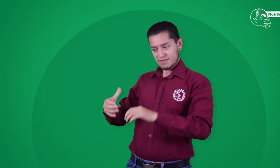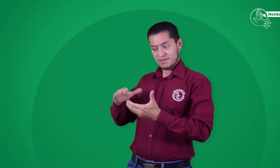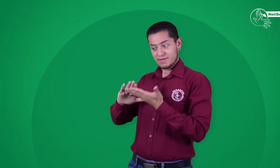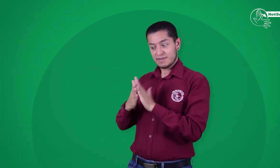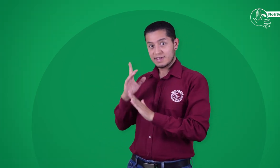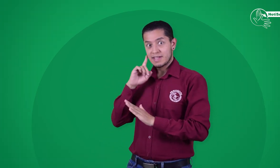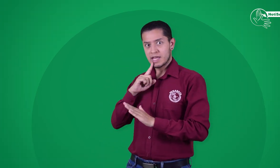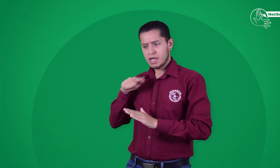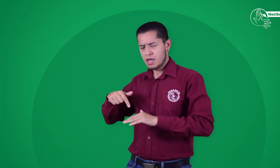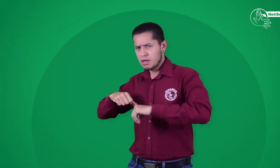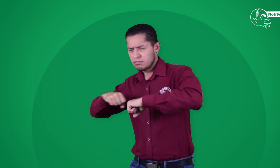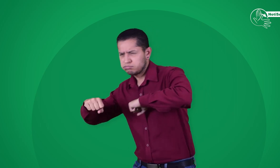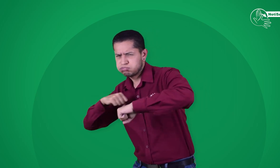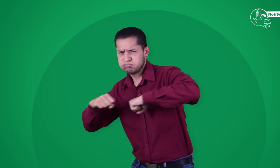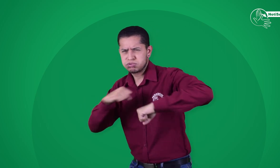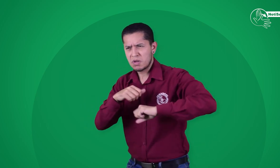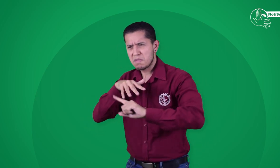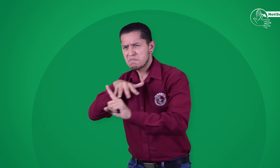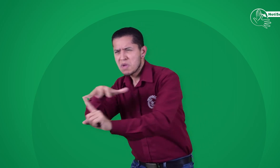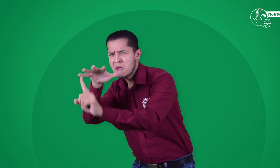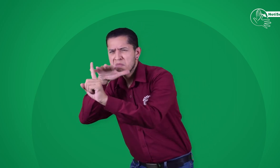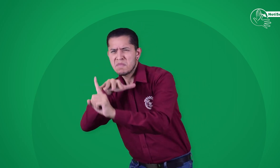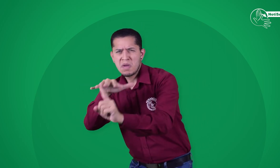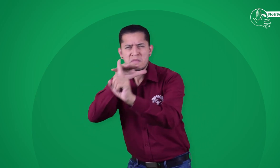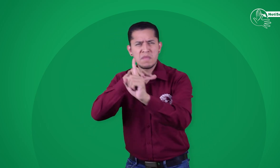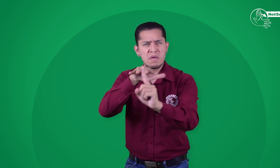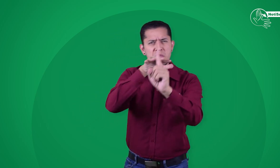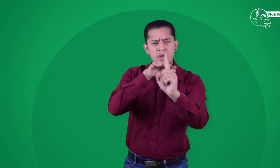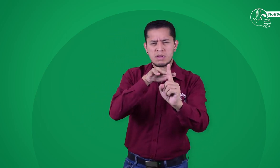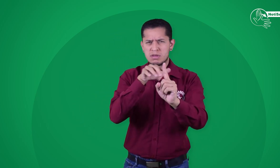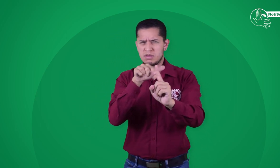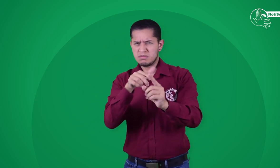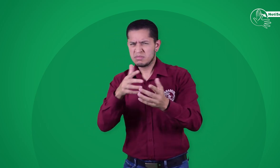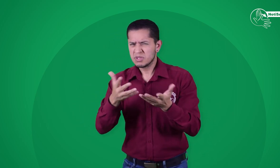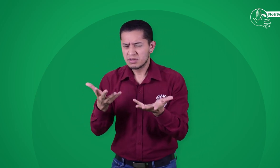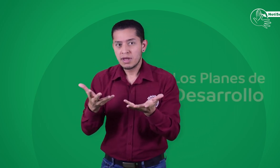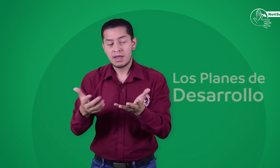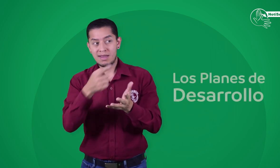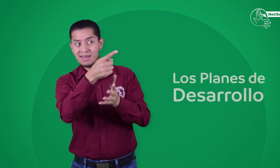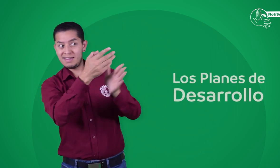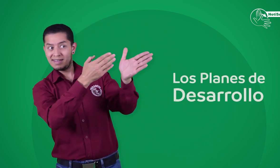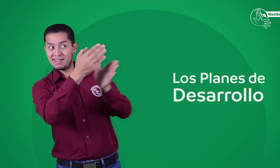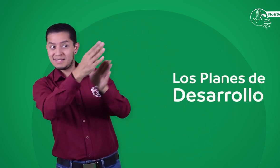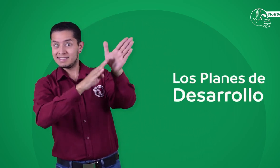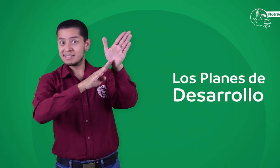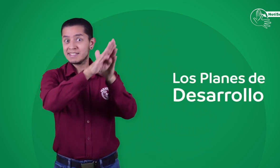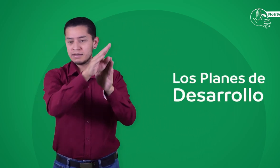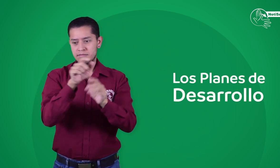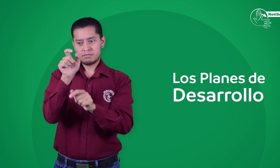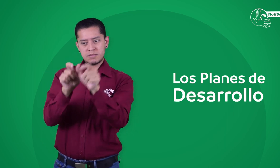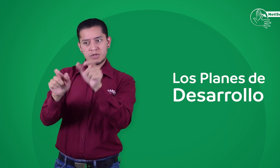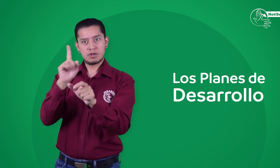La comunidad sorda viene haciendo incidencia en los planes de desarrollo.